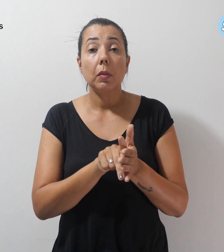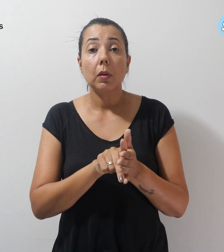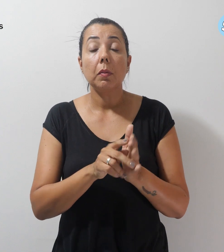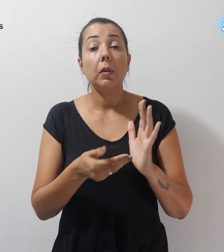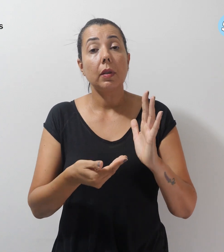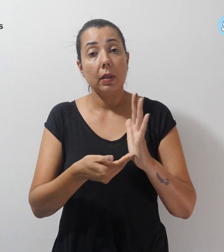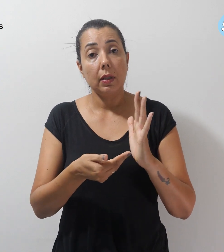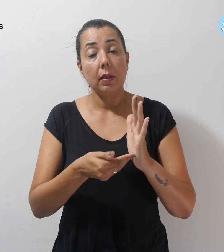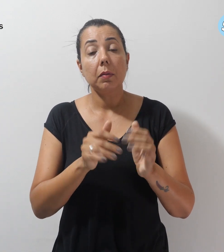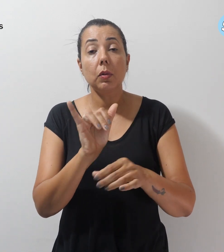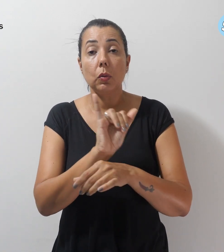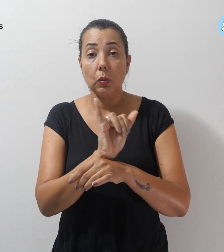YouTube.